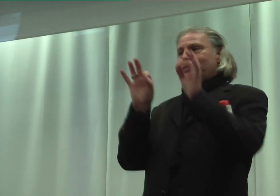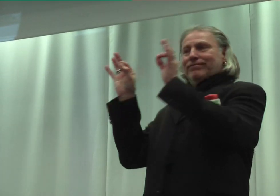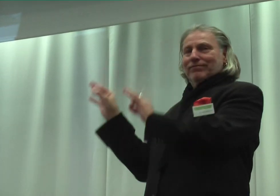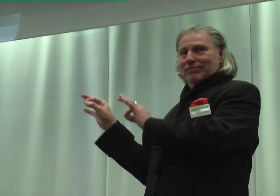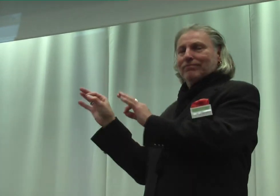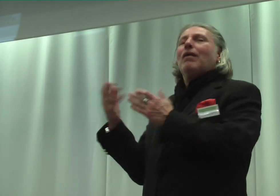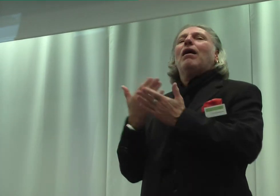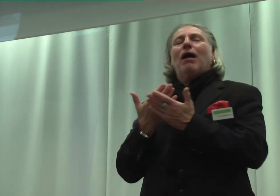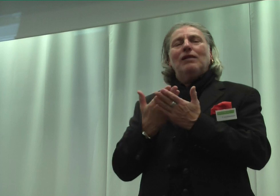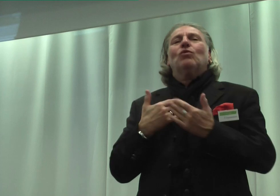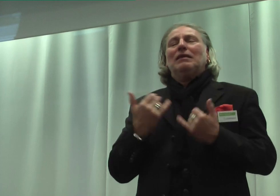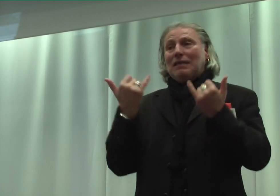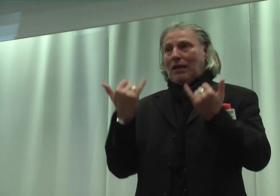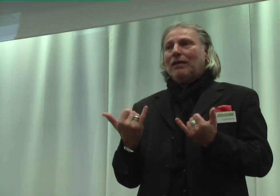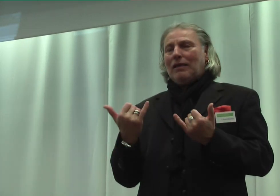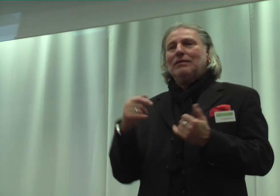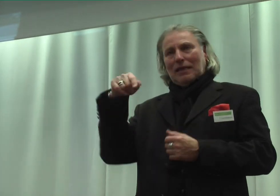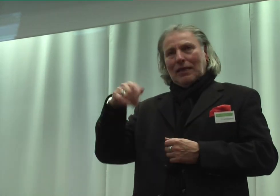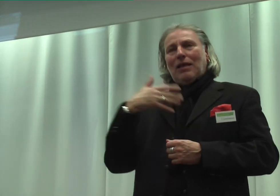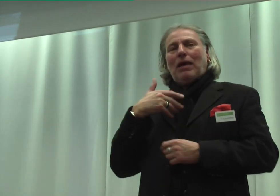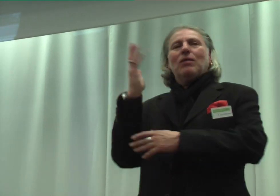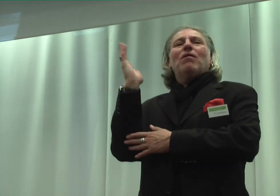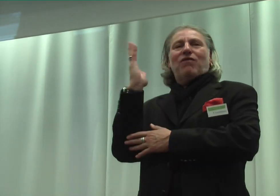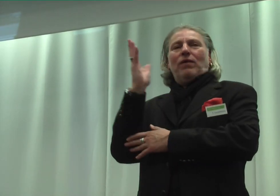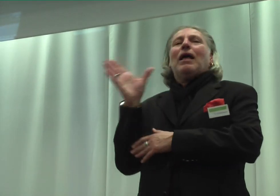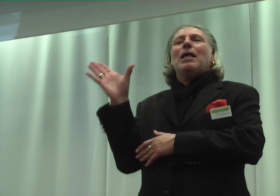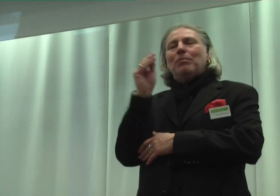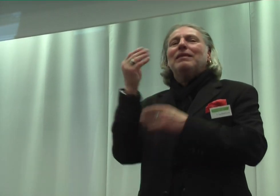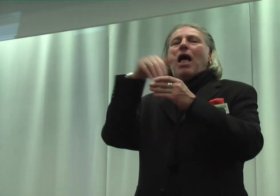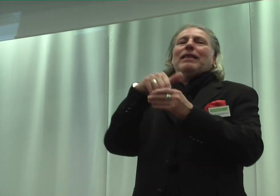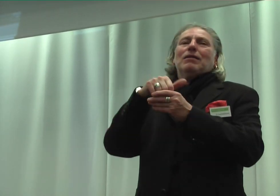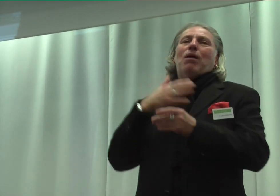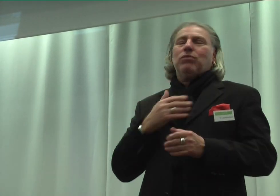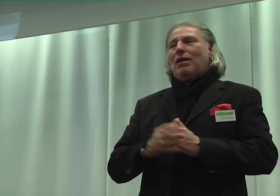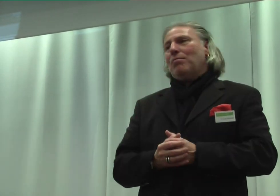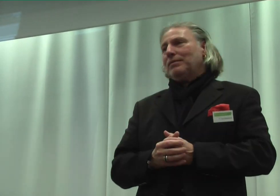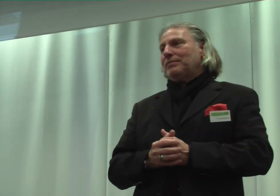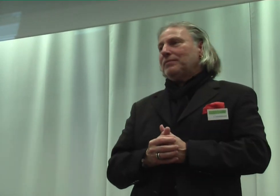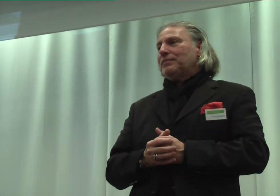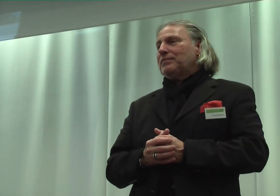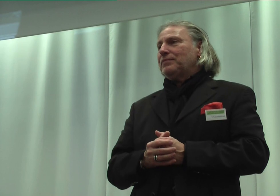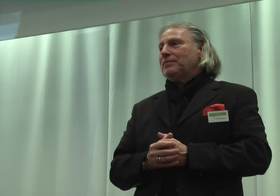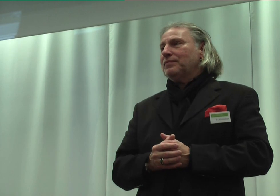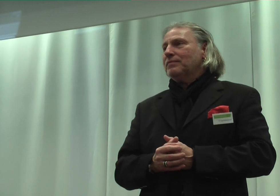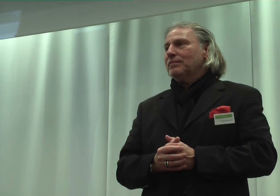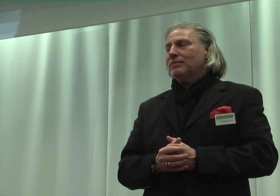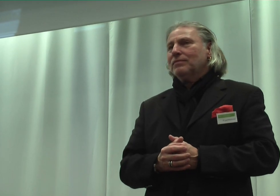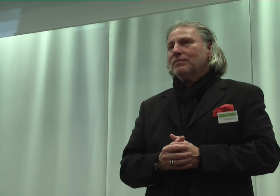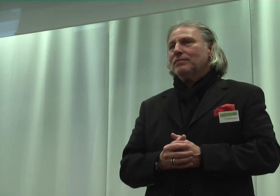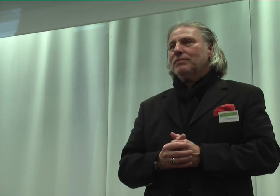sodass ich diese hier in meinem Vortrag mit eingebaut habe. Zum Zweiten möchte